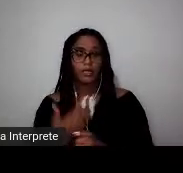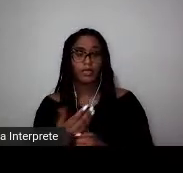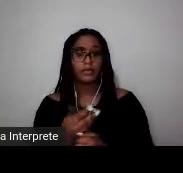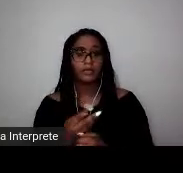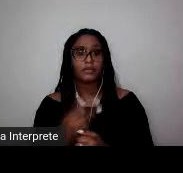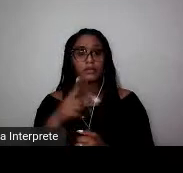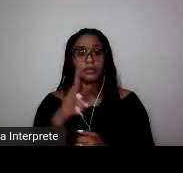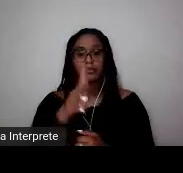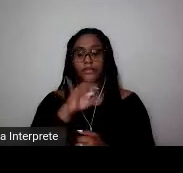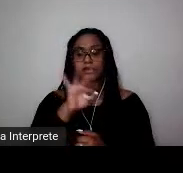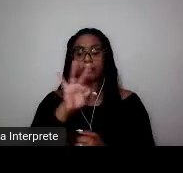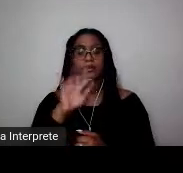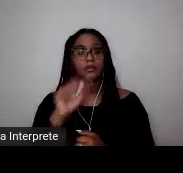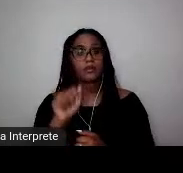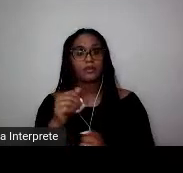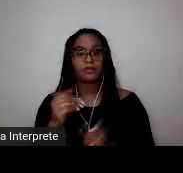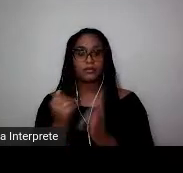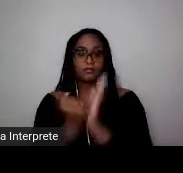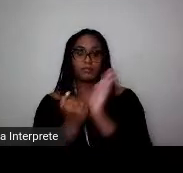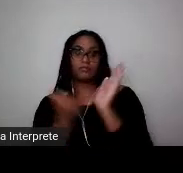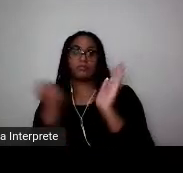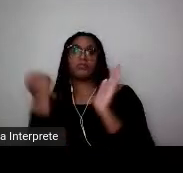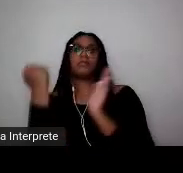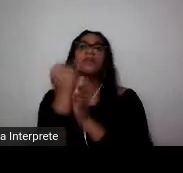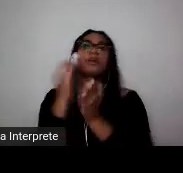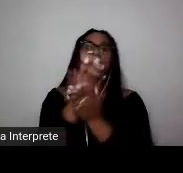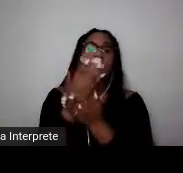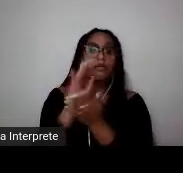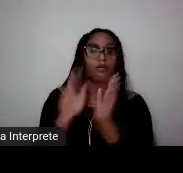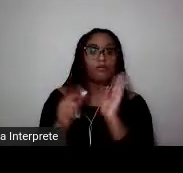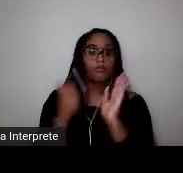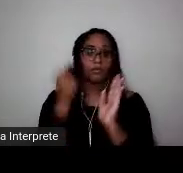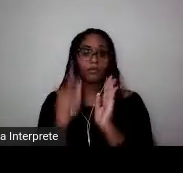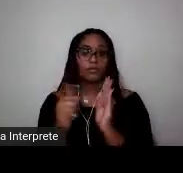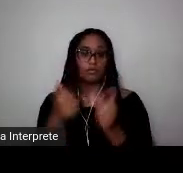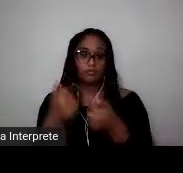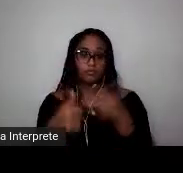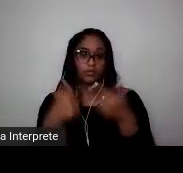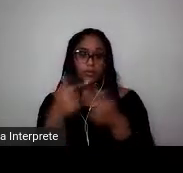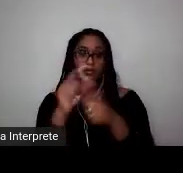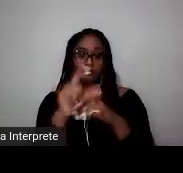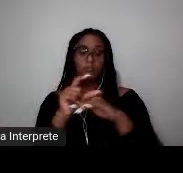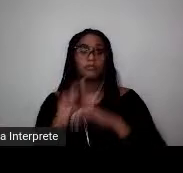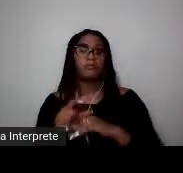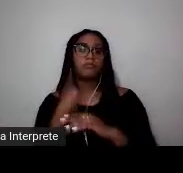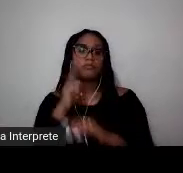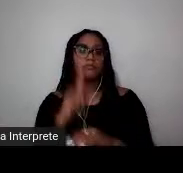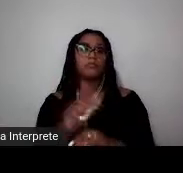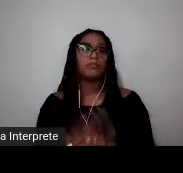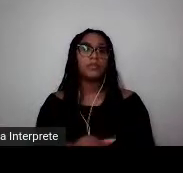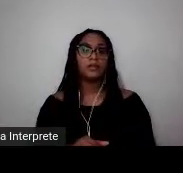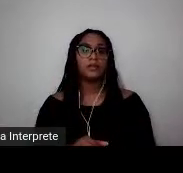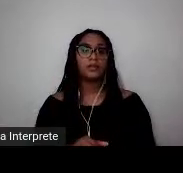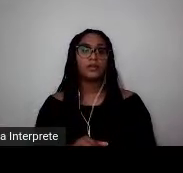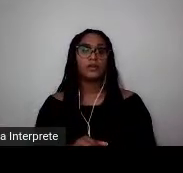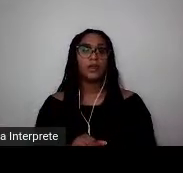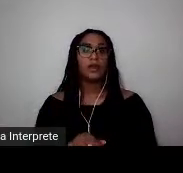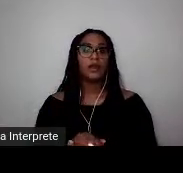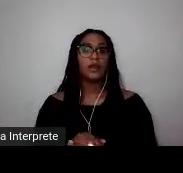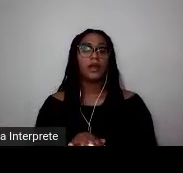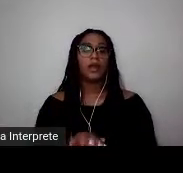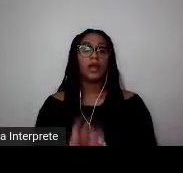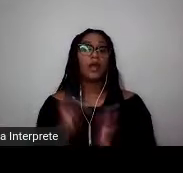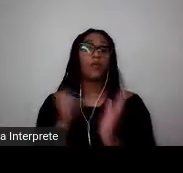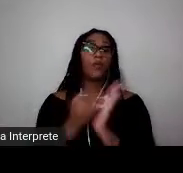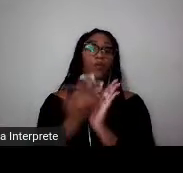a Rita, conseguiu alavancar algumas carreiras profissionais. Ou seja, da época em que estive com a Rita, ela conseguiu